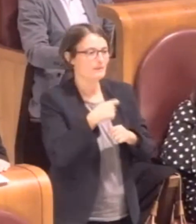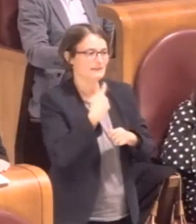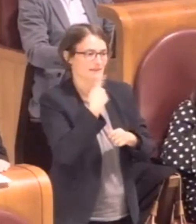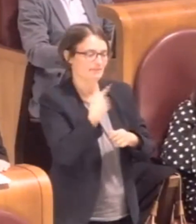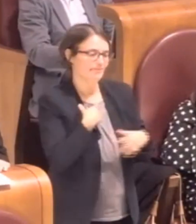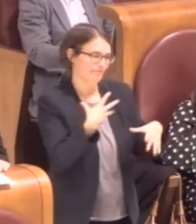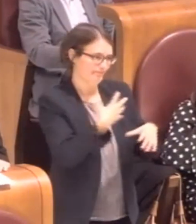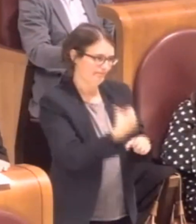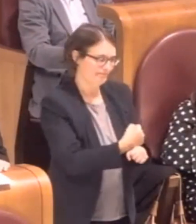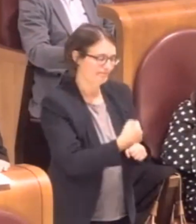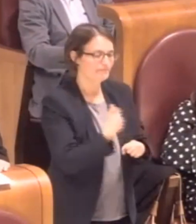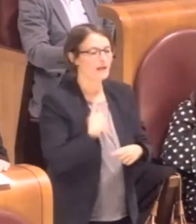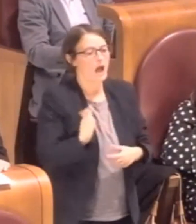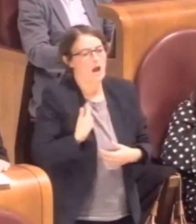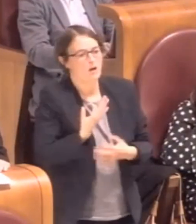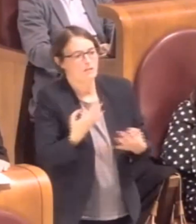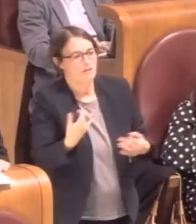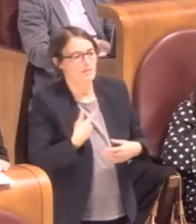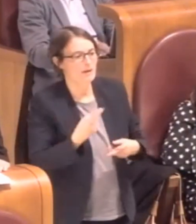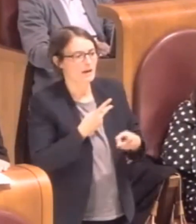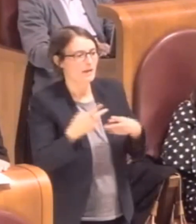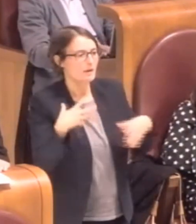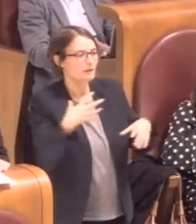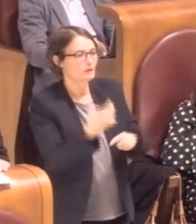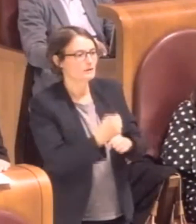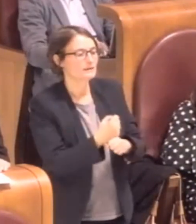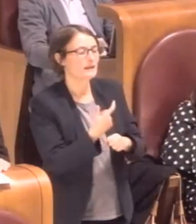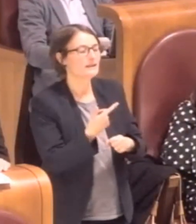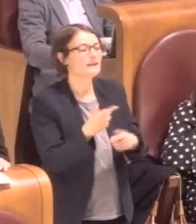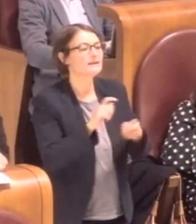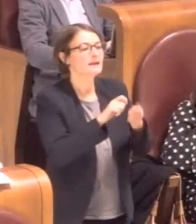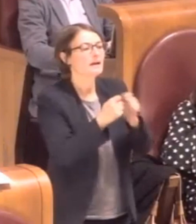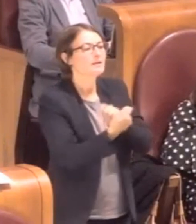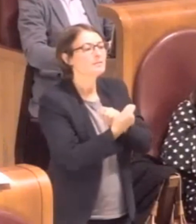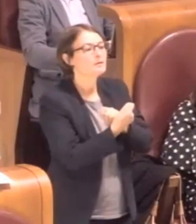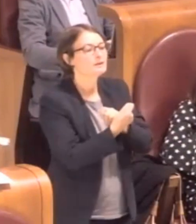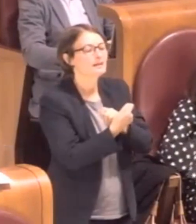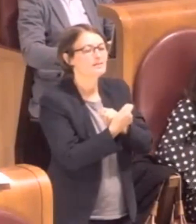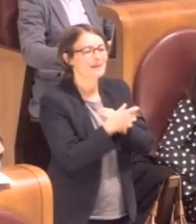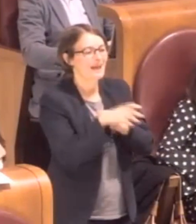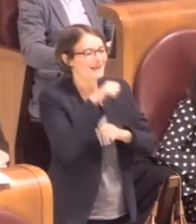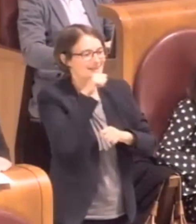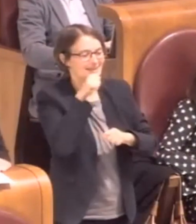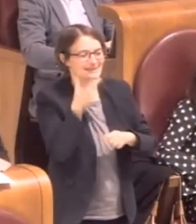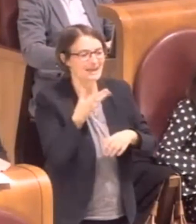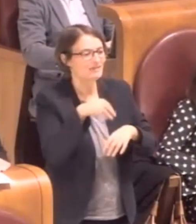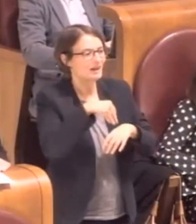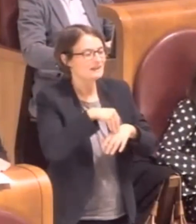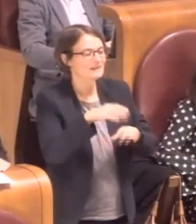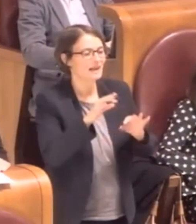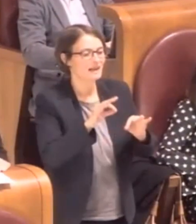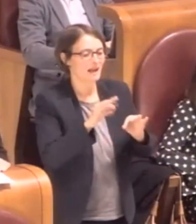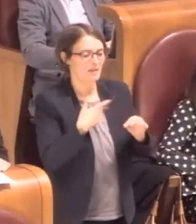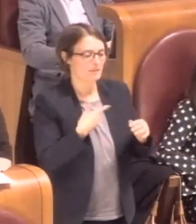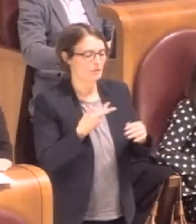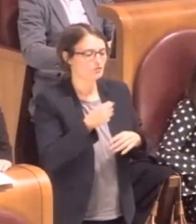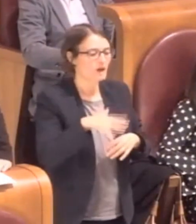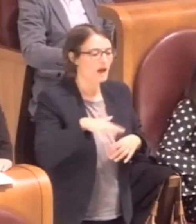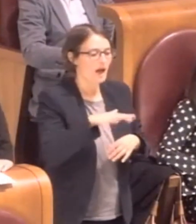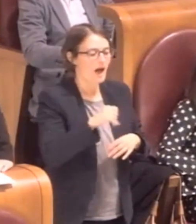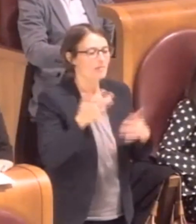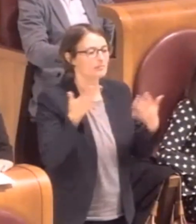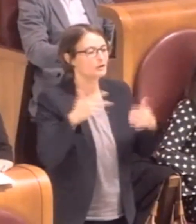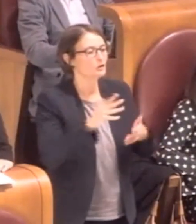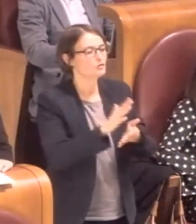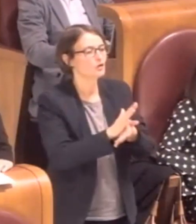cercherò di fare una sintesi perché... La modifica necessaria inserire nell'ambito di quanto già viene pubblicato nella